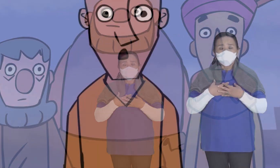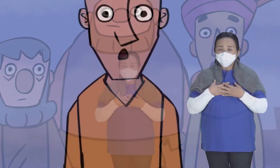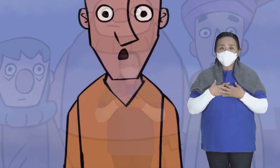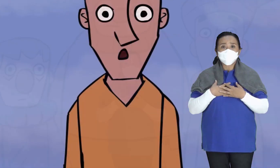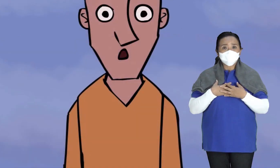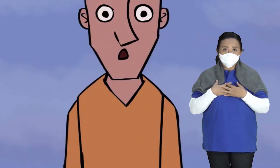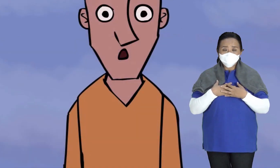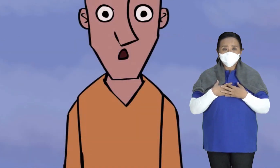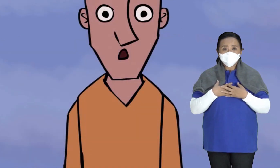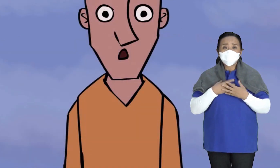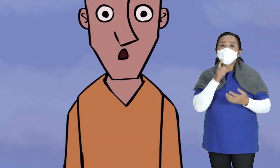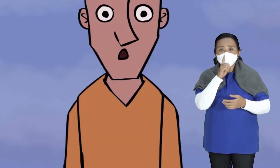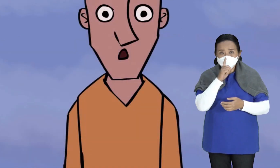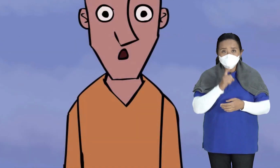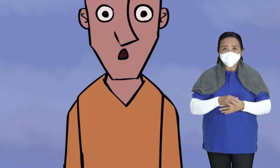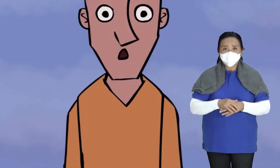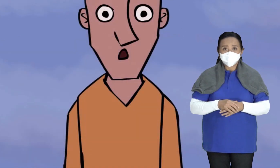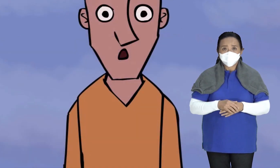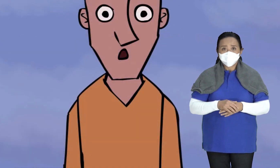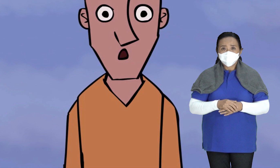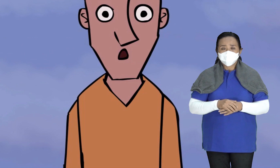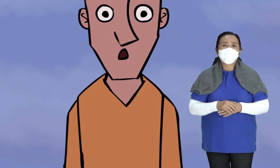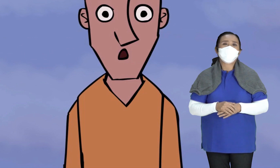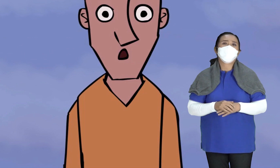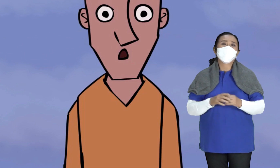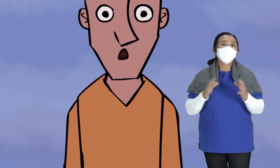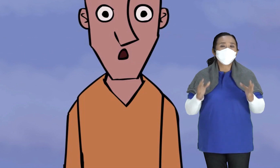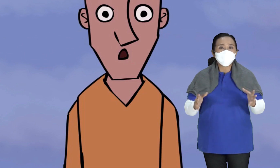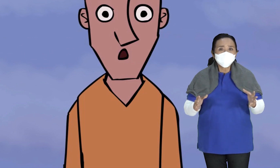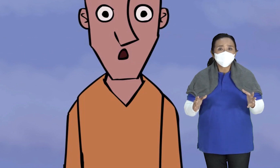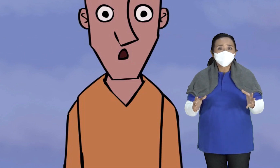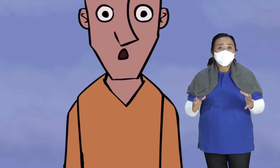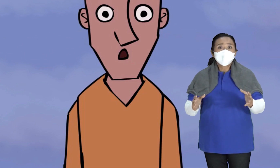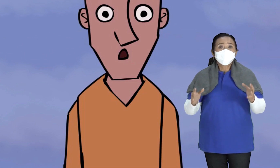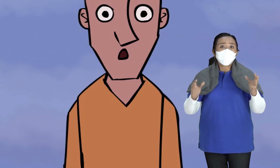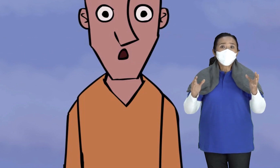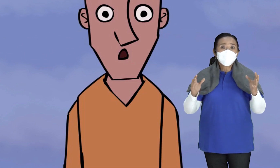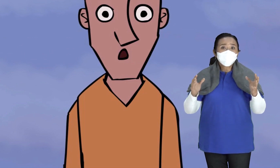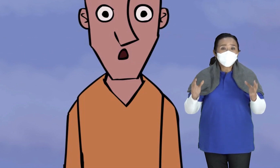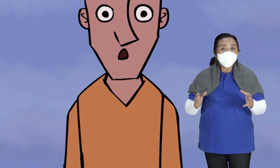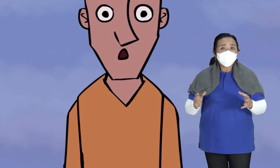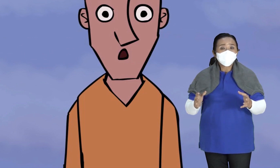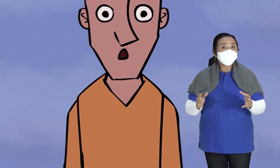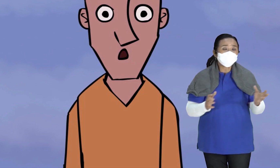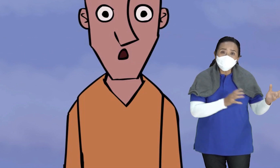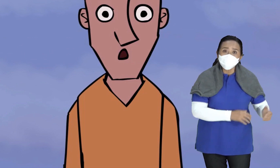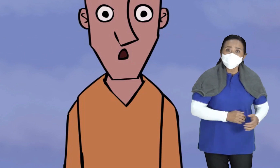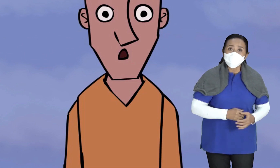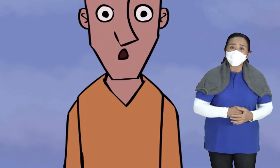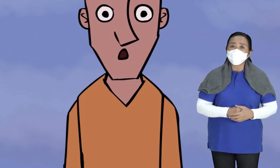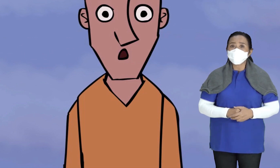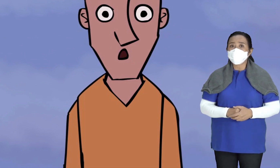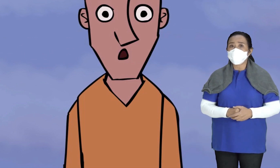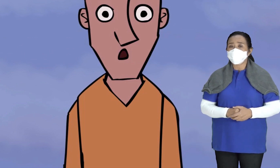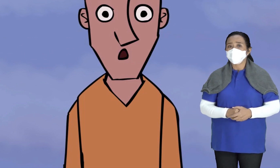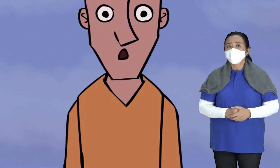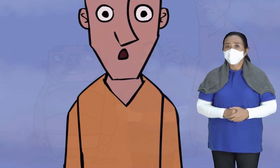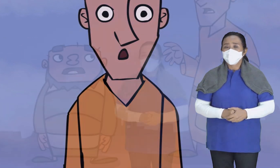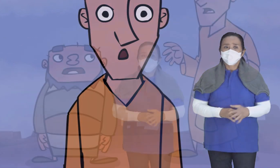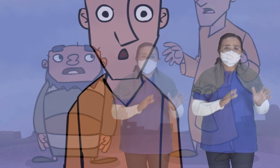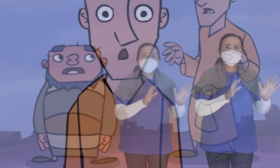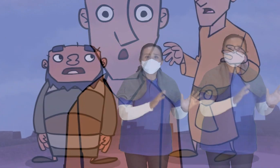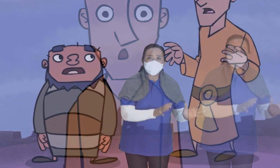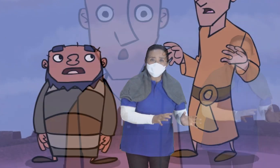Oh Sudah diam ya Nah kemudian Nabi Elia Nabi berkata lagi Sama Elisa